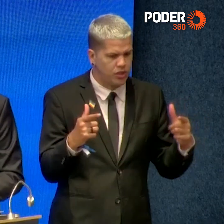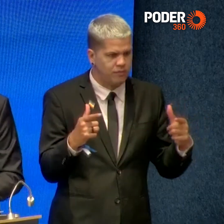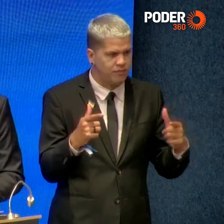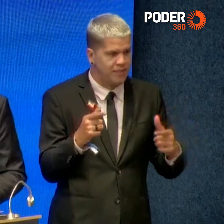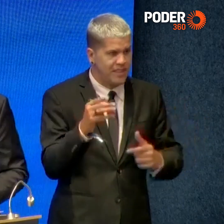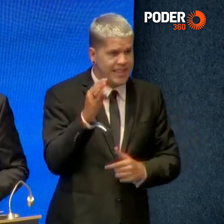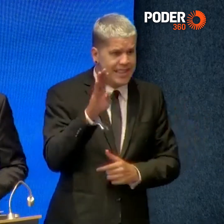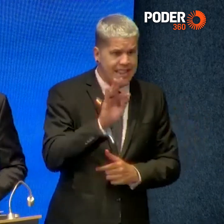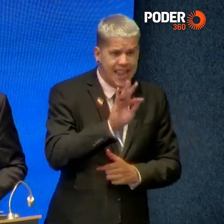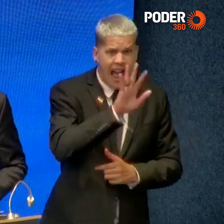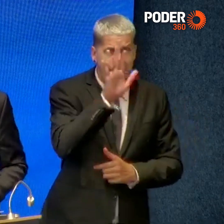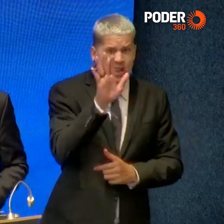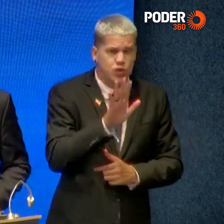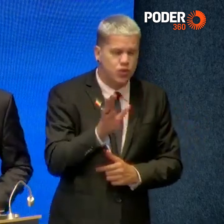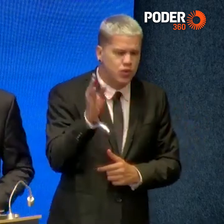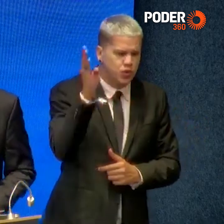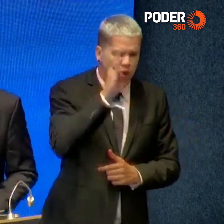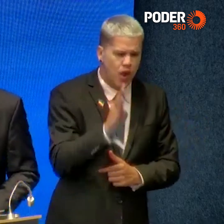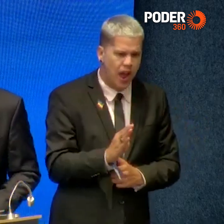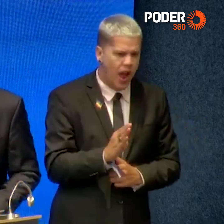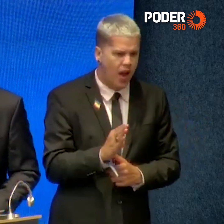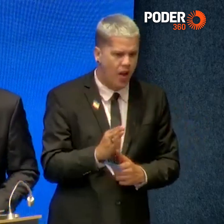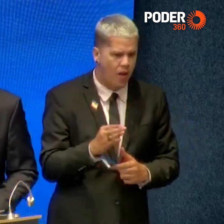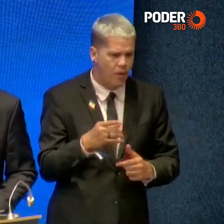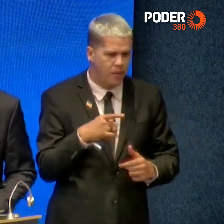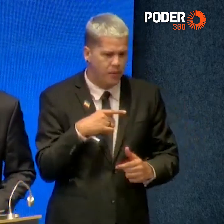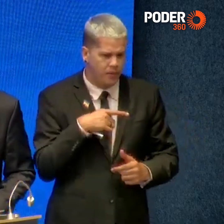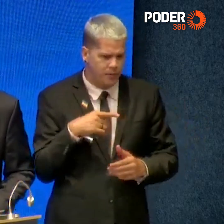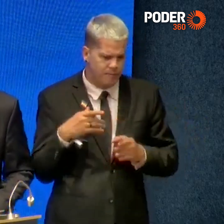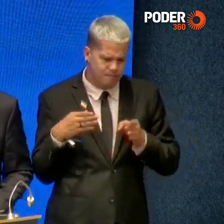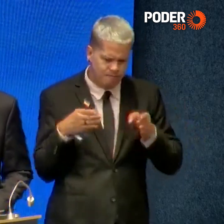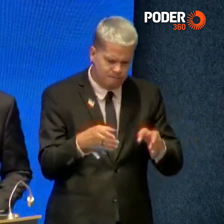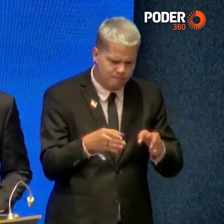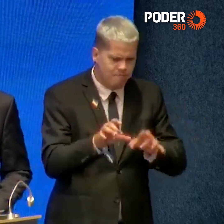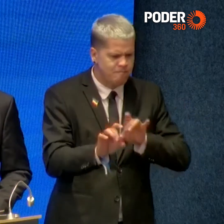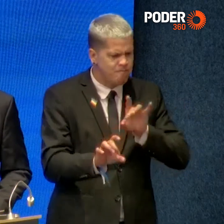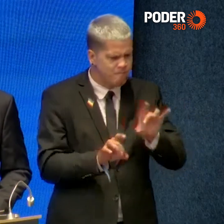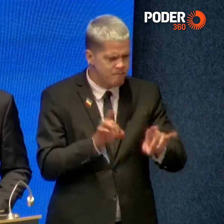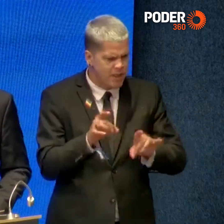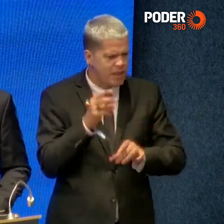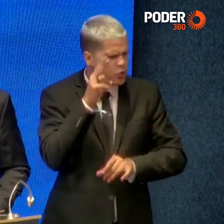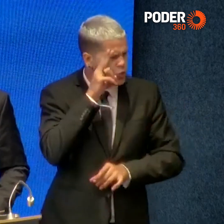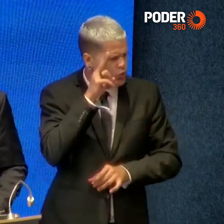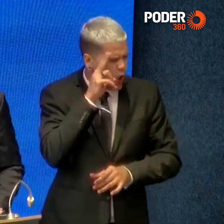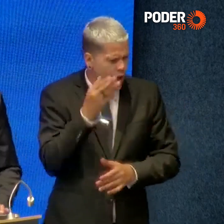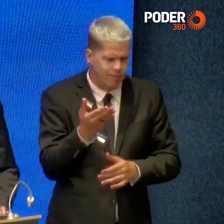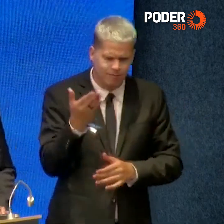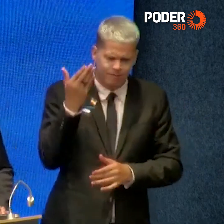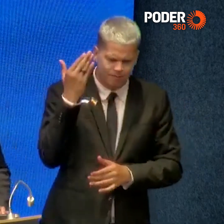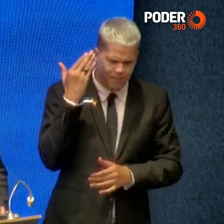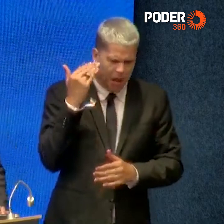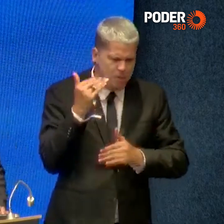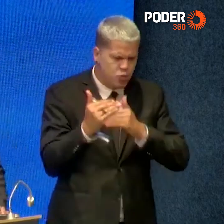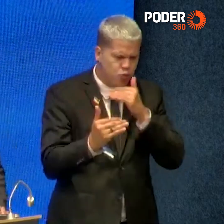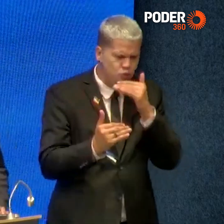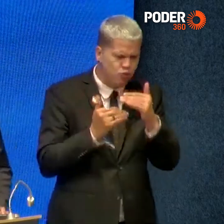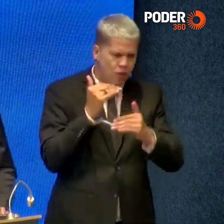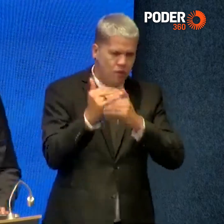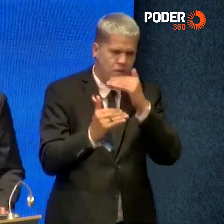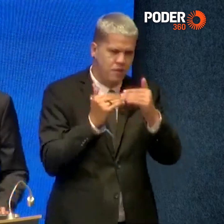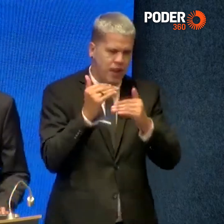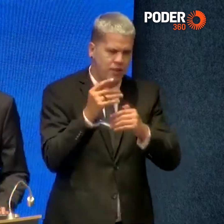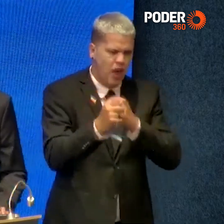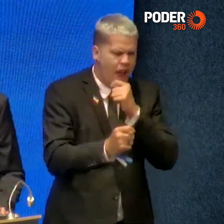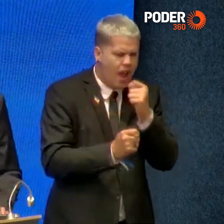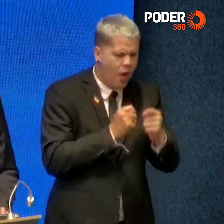Ministério das Comunicações tem relevância estratégica, histórica e decisiva para o desenvolvimento econômico e